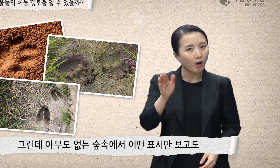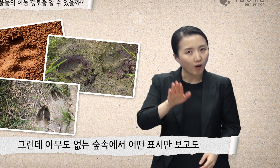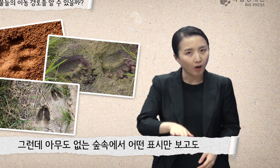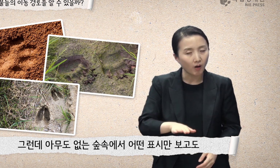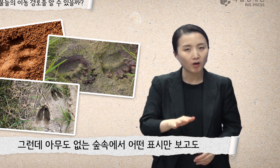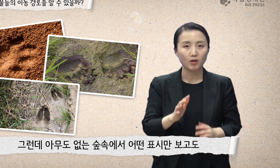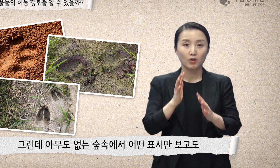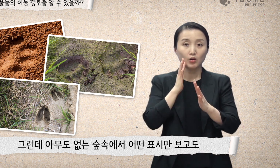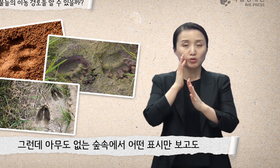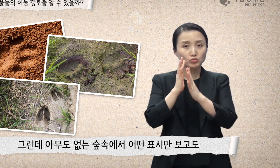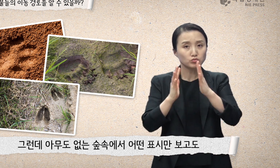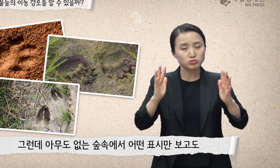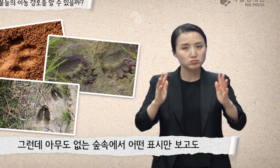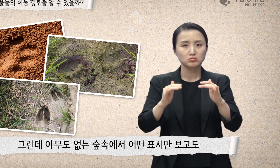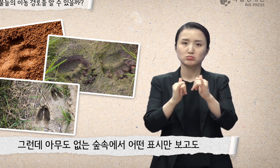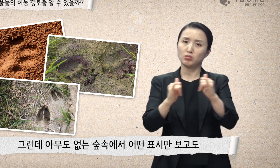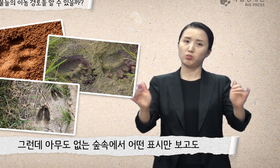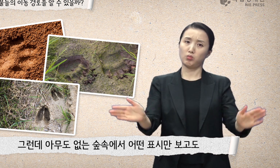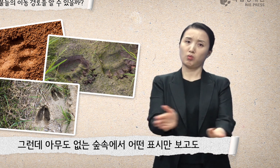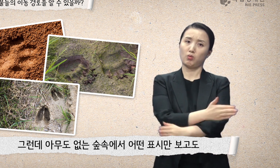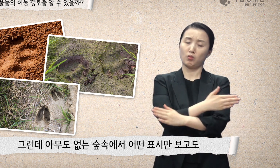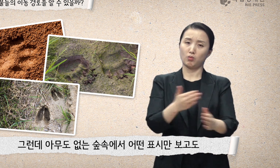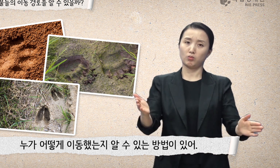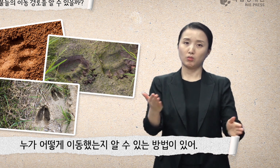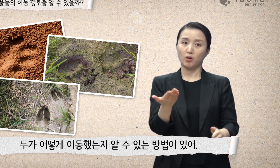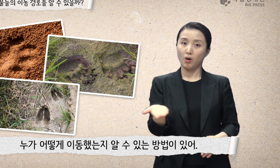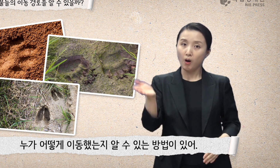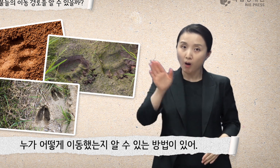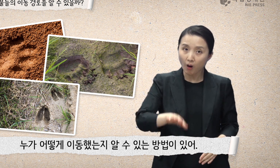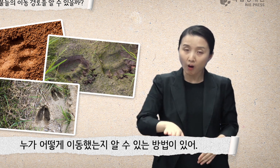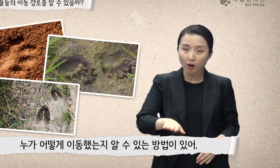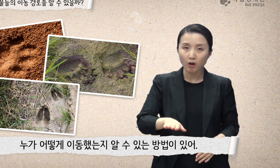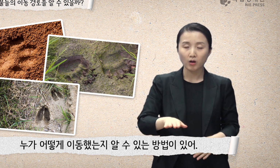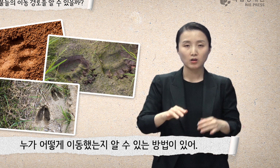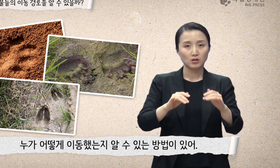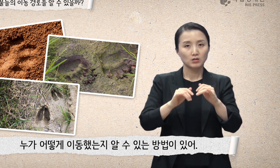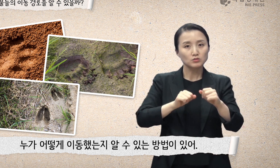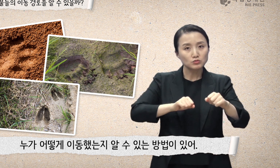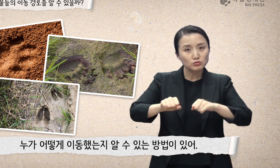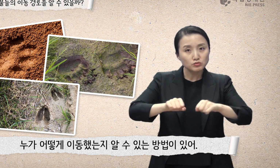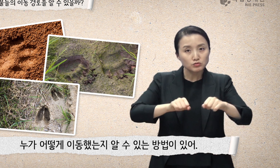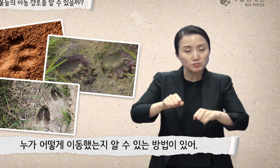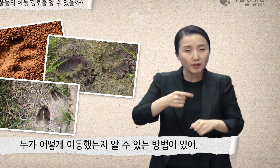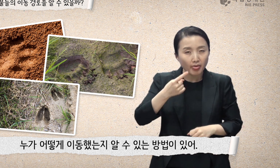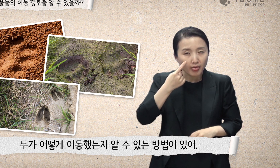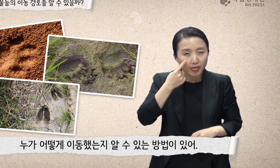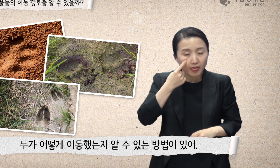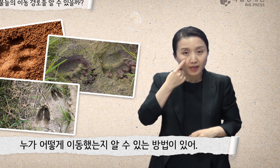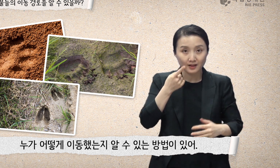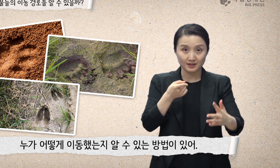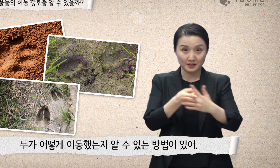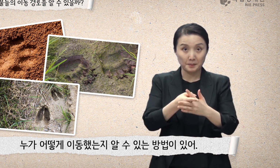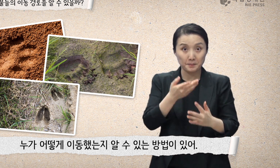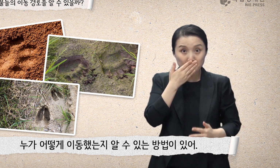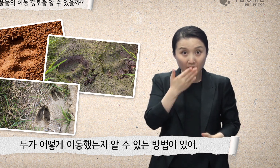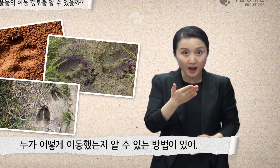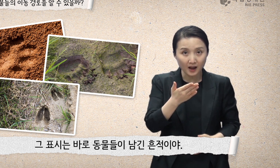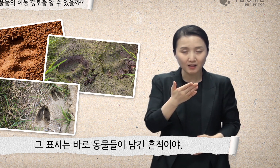숲속에서 어떤 표시만 보고도 누가 어떻게 이동했는지 알 수 있는 방법이 있어. 그